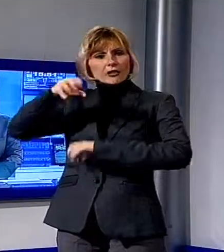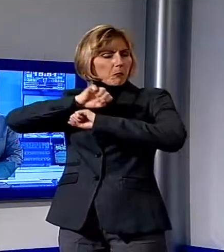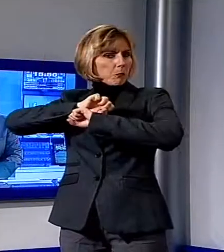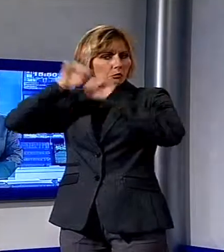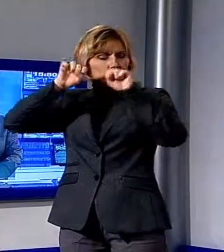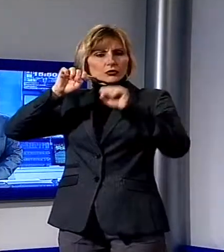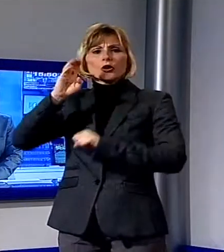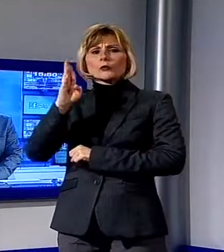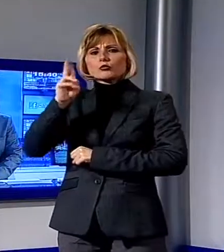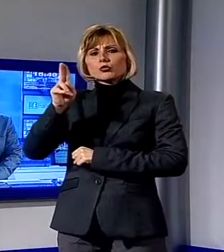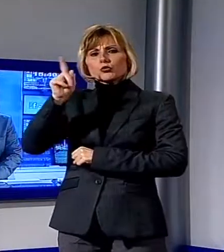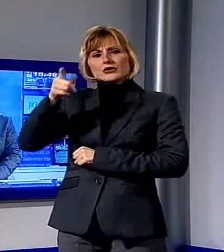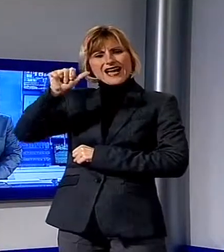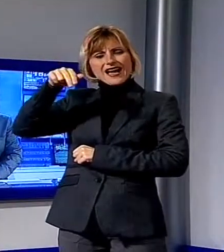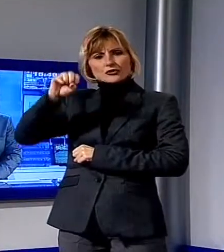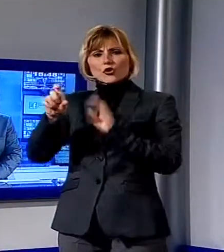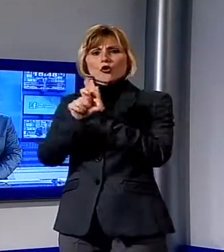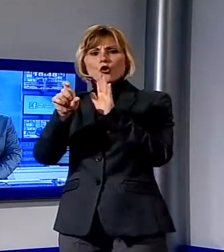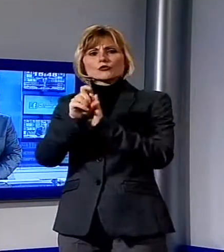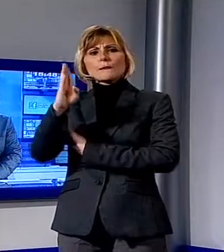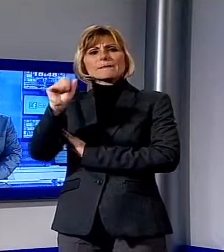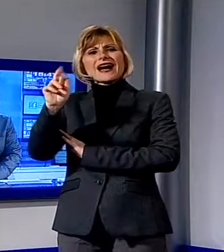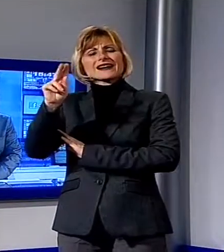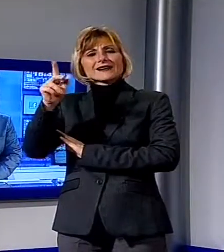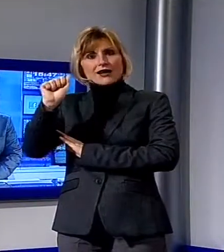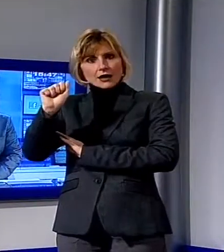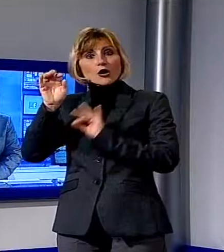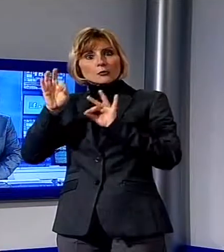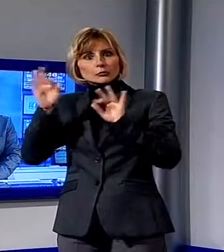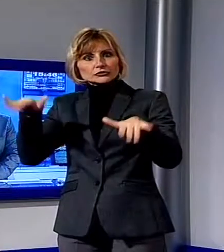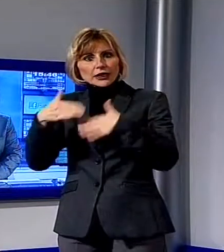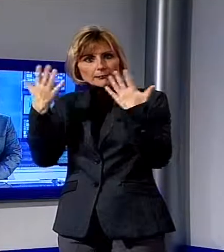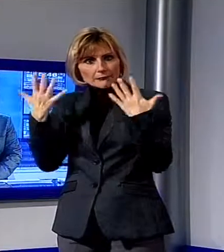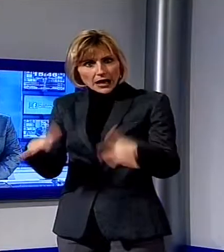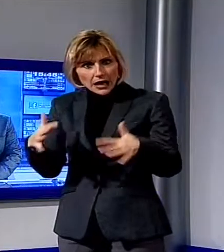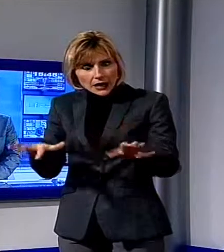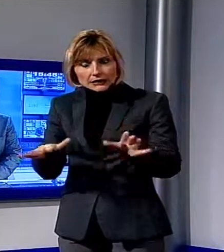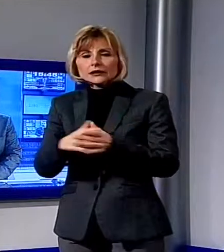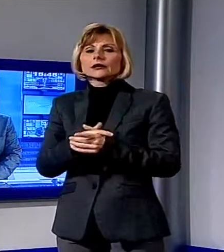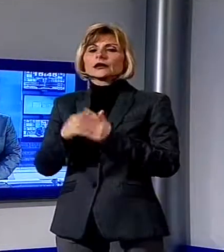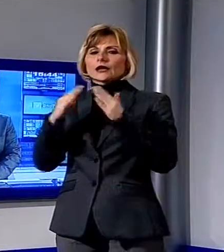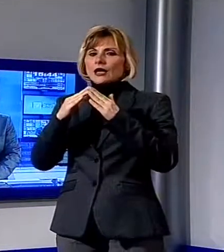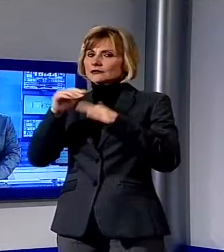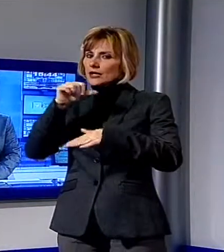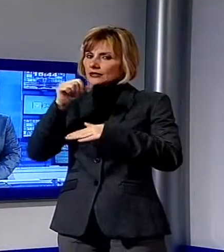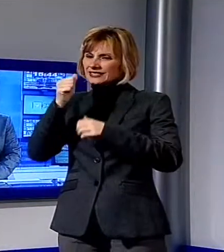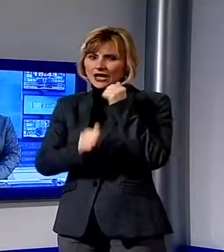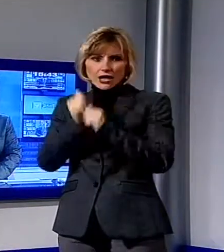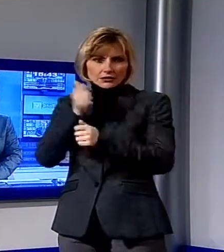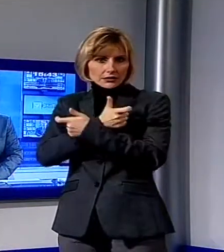Bugliano nel comune di Barga. Questa mattina gravi danni all'abitazione fortunatamente, però non sono in pericolo di vita le